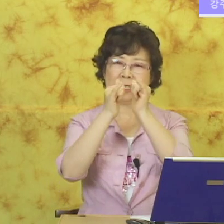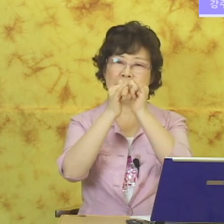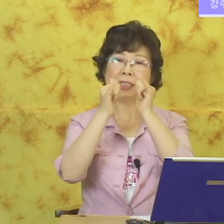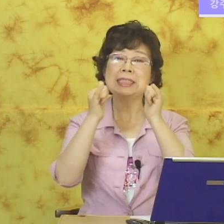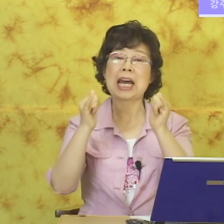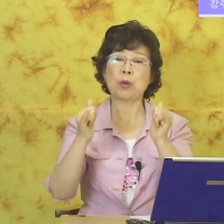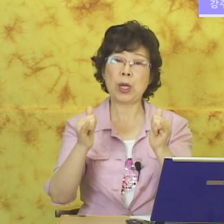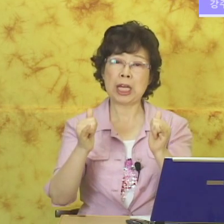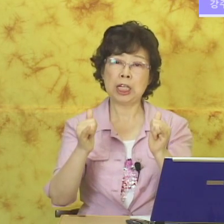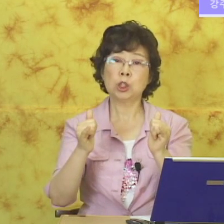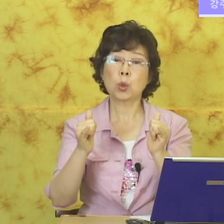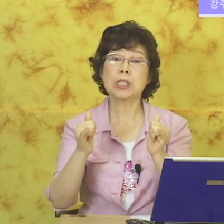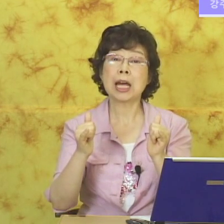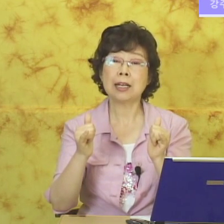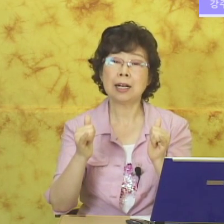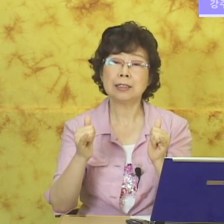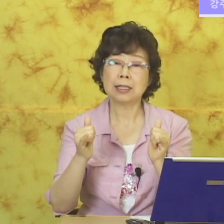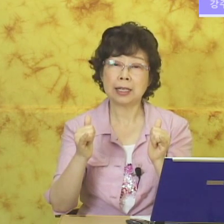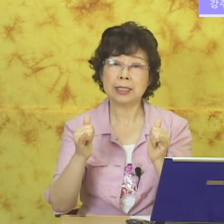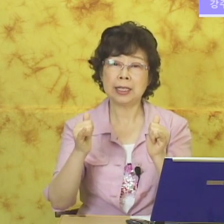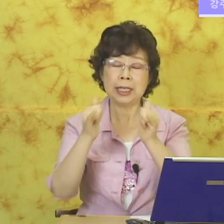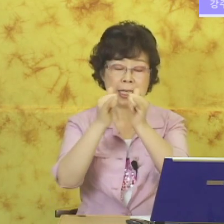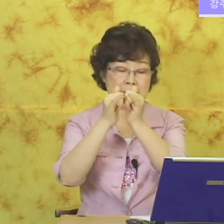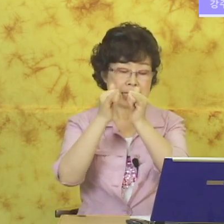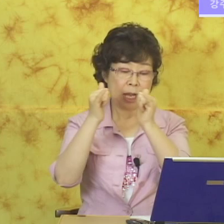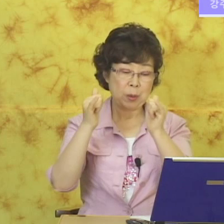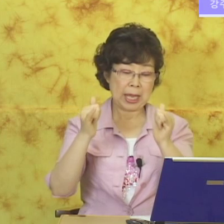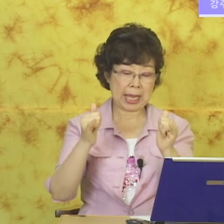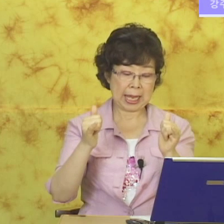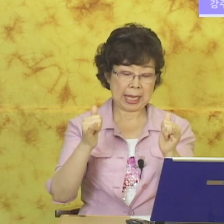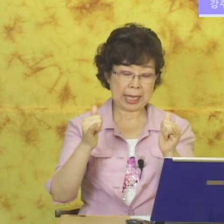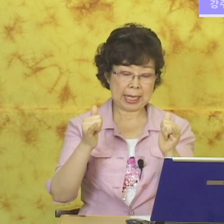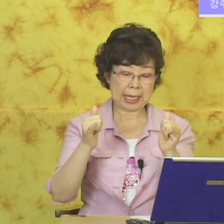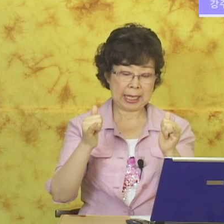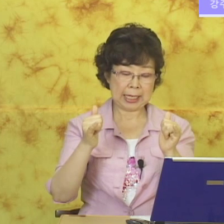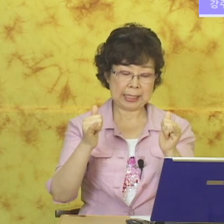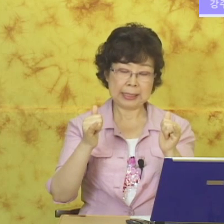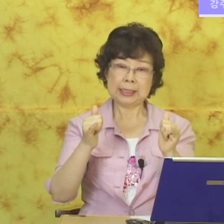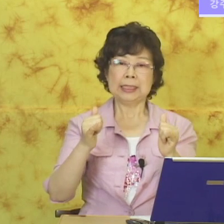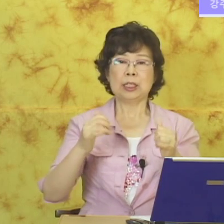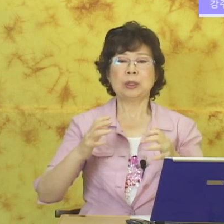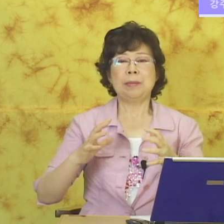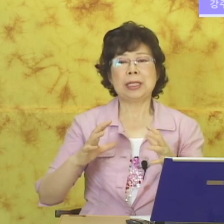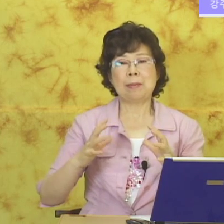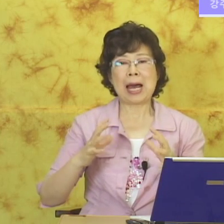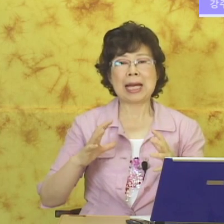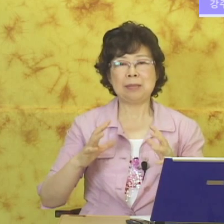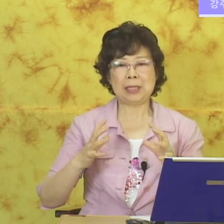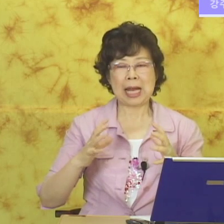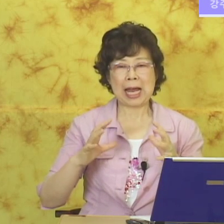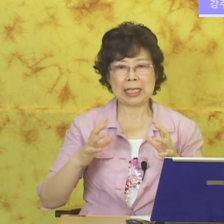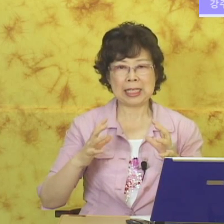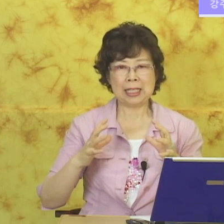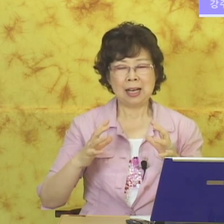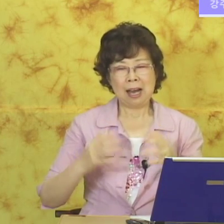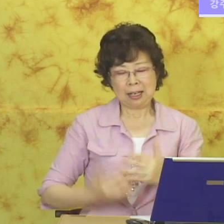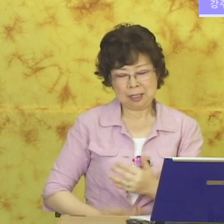자 이러면 사회. 소시알이랄 때. 예. 사회. 자 그 다음에 이렇게 하면 아기입니다. 아기. 아기